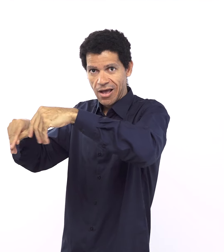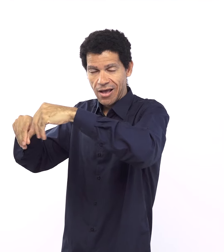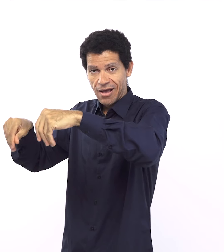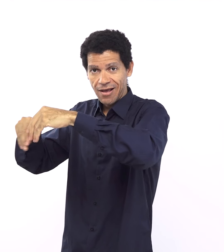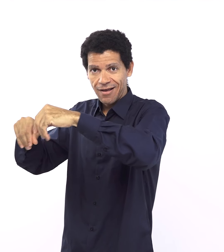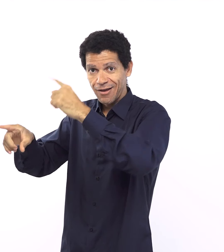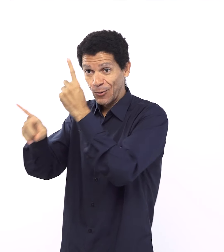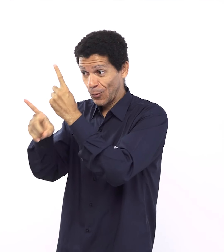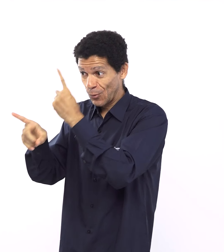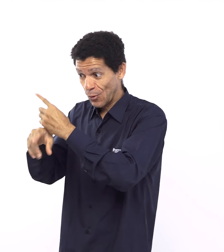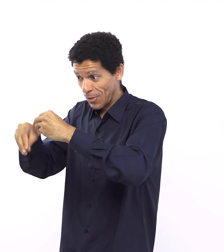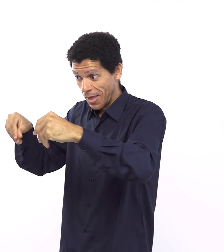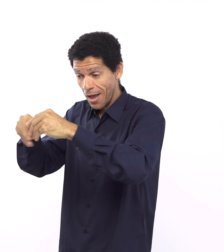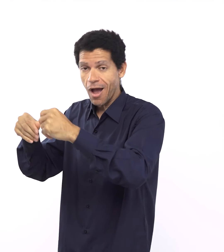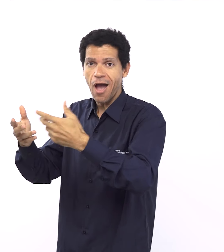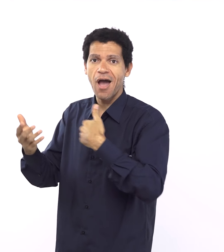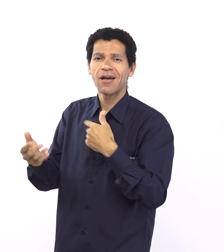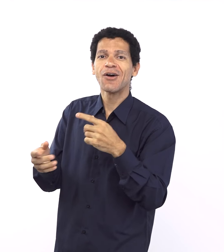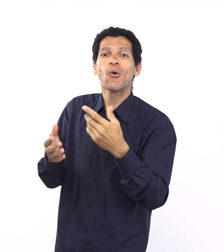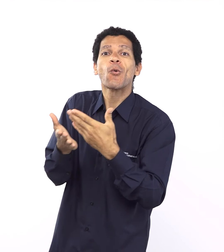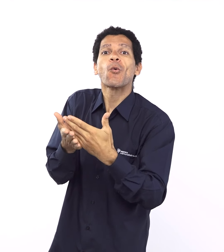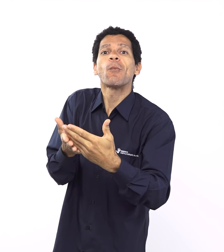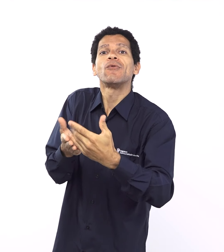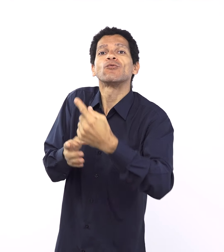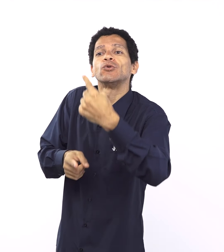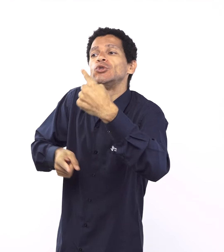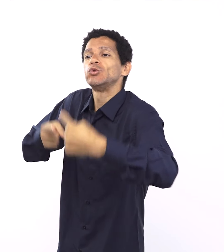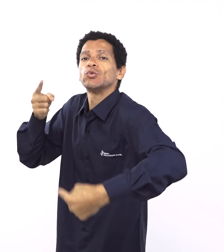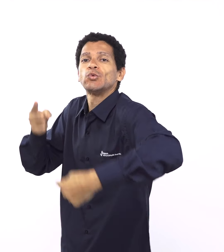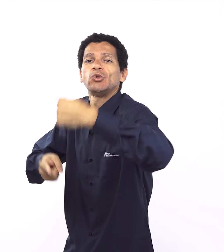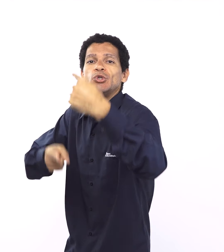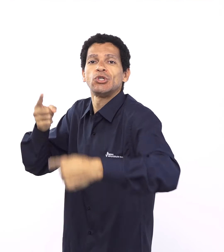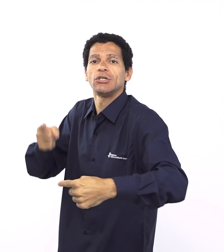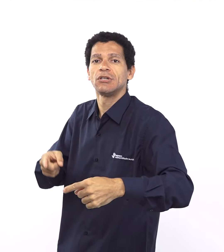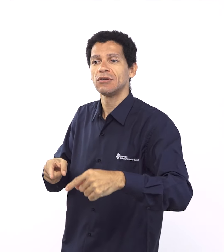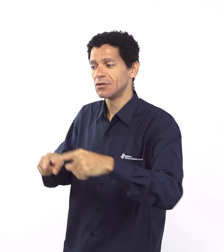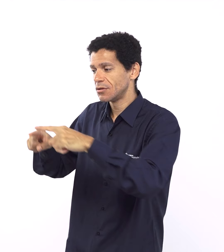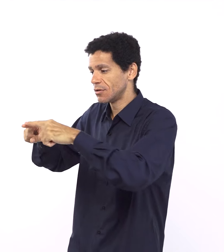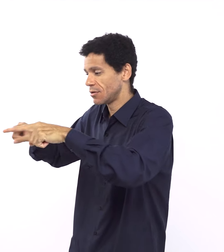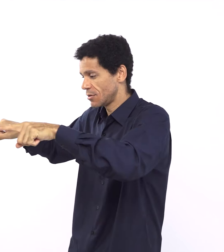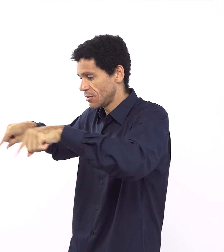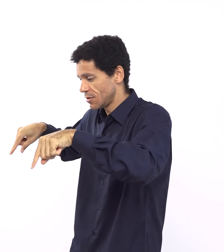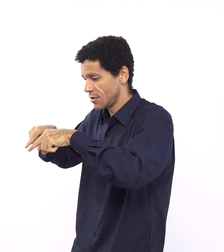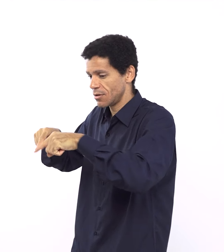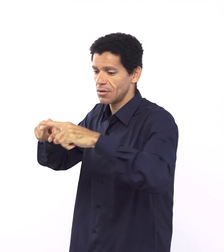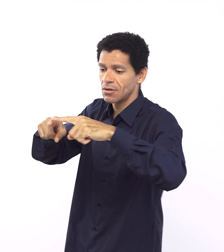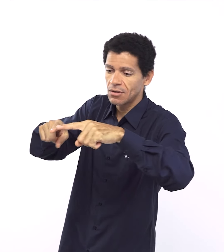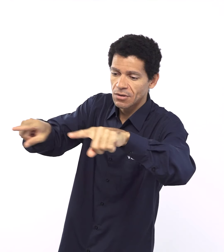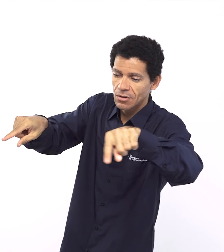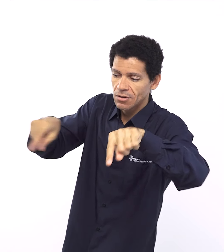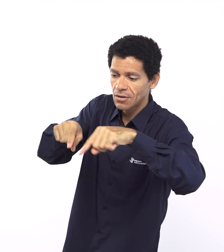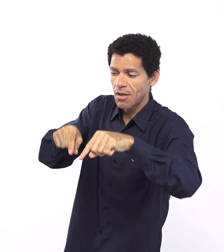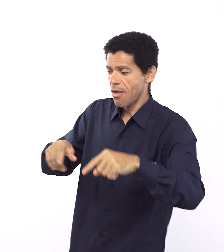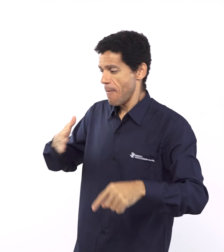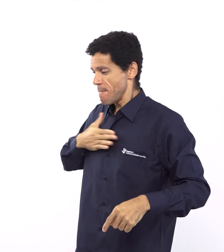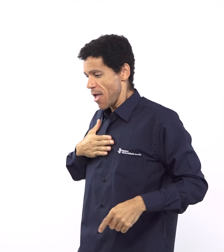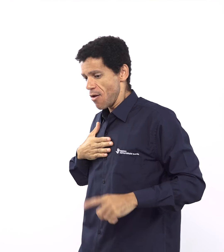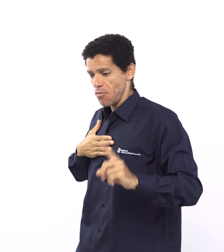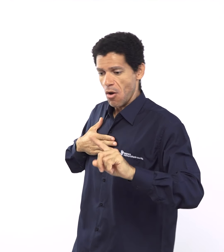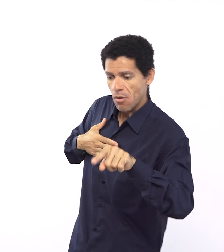bíblico, que é o quê? A natureza deles é má, é pecaminosa, eles têm a tendência do mal, né, e